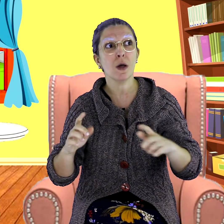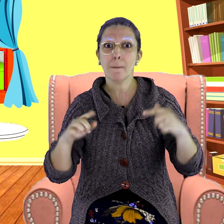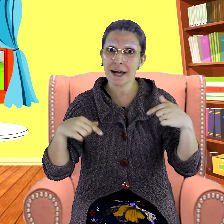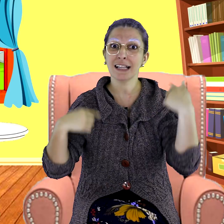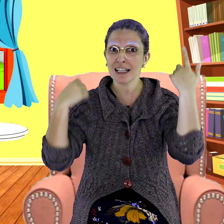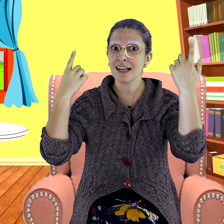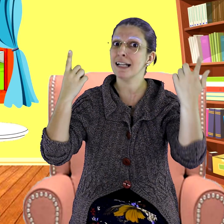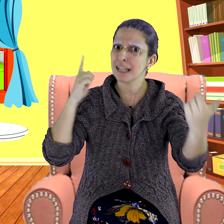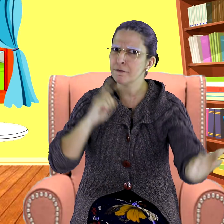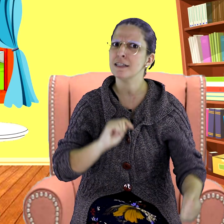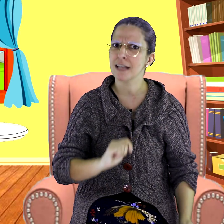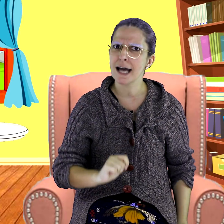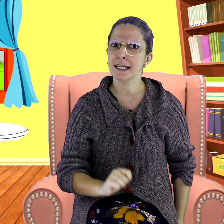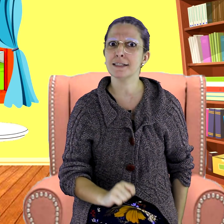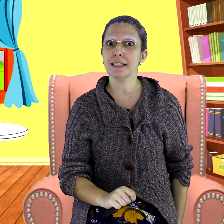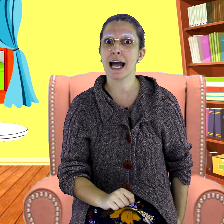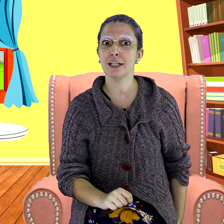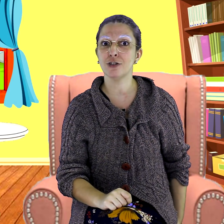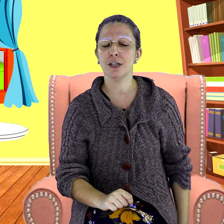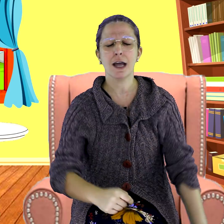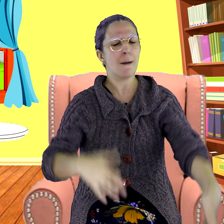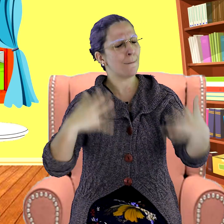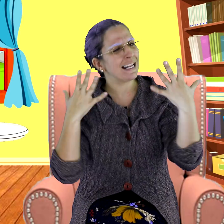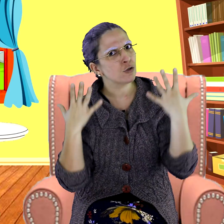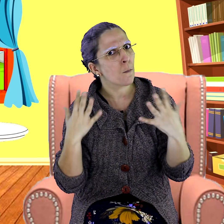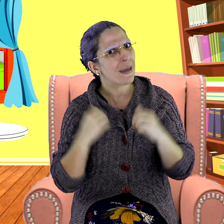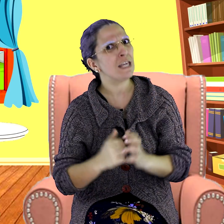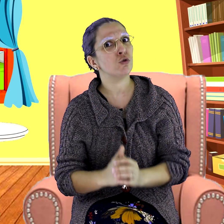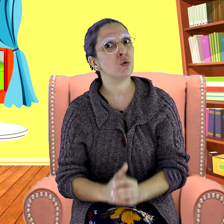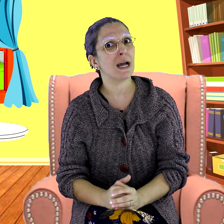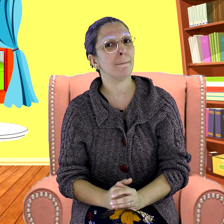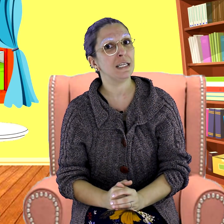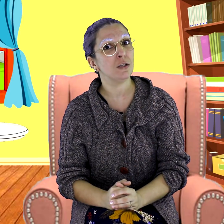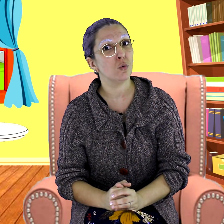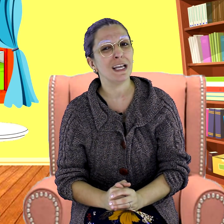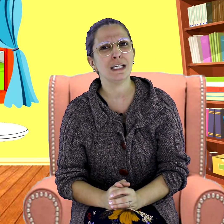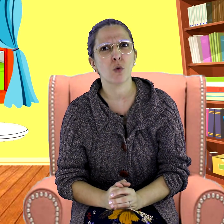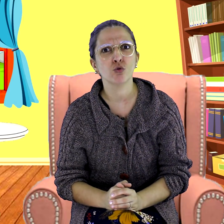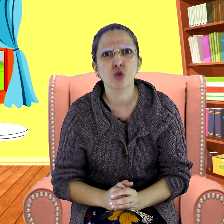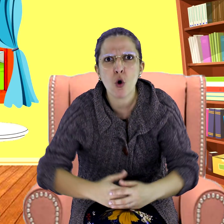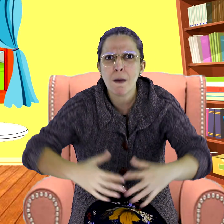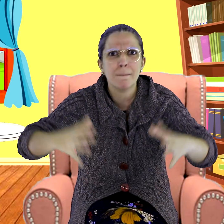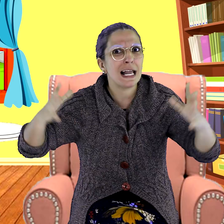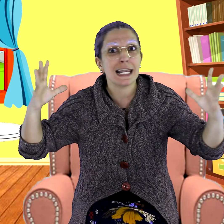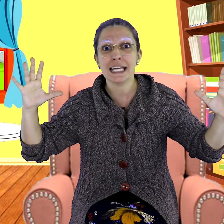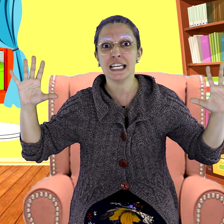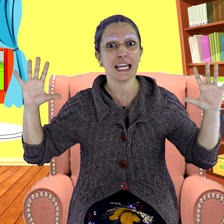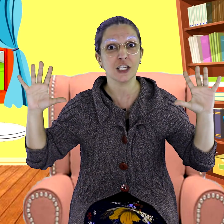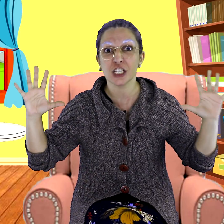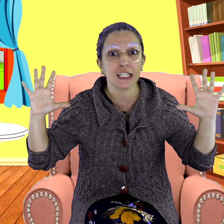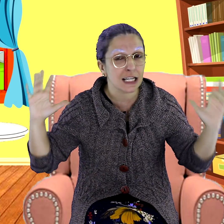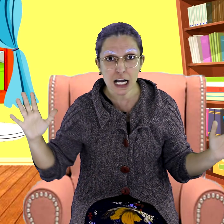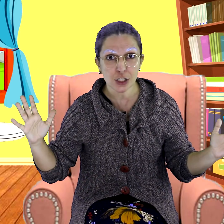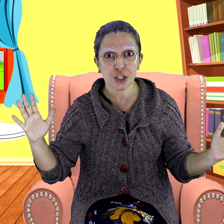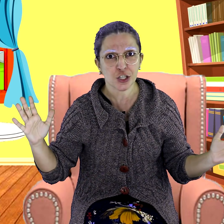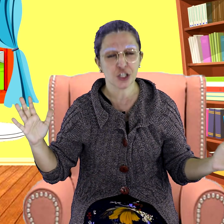para tentar atravessar a cidade. Mas no meio do caminho ele encontrou uma baleia gigante.